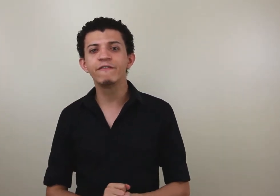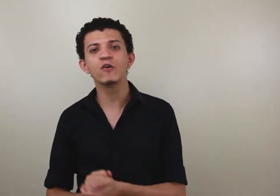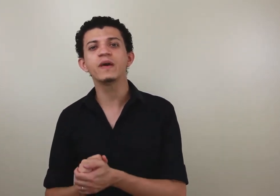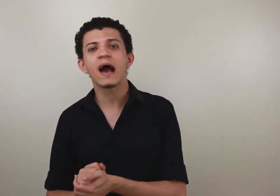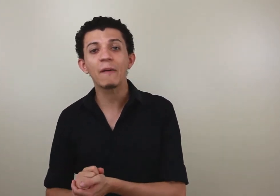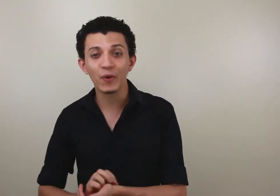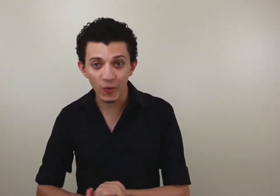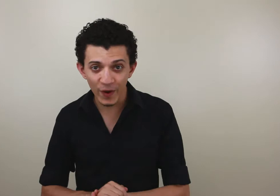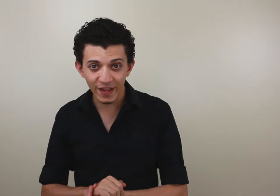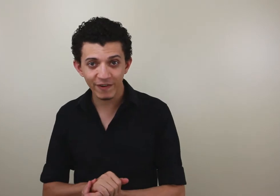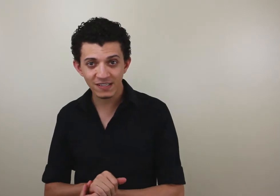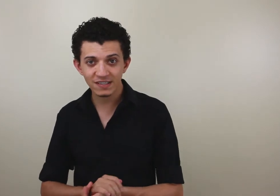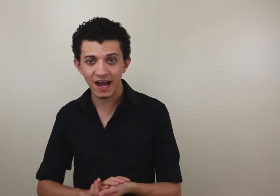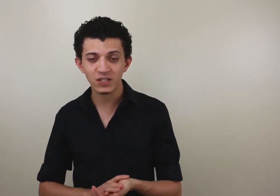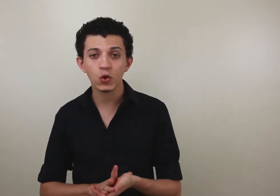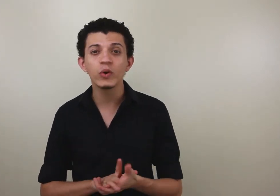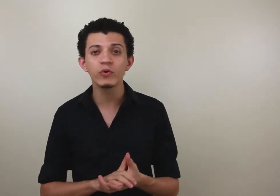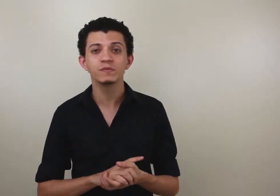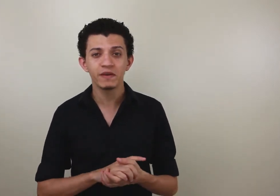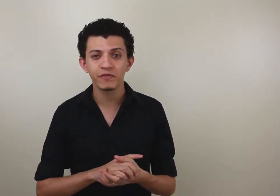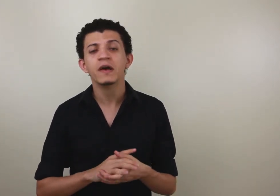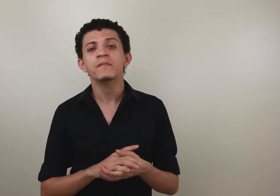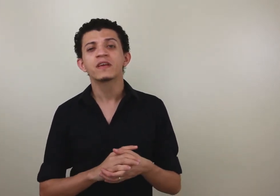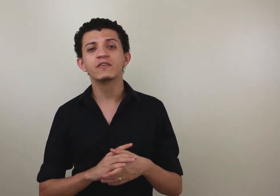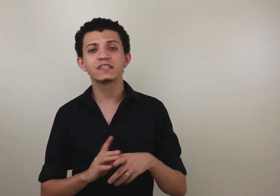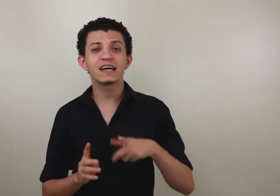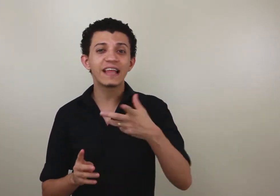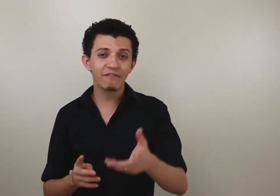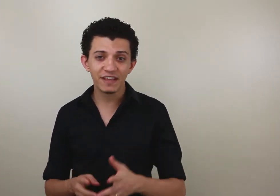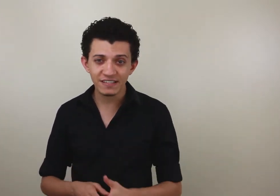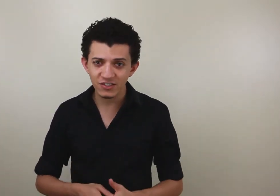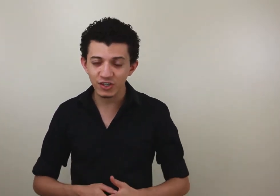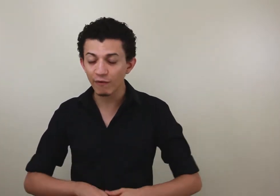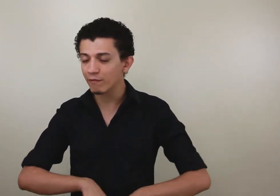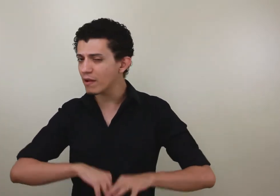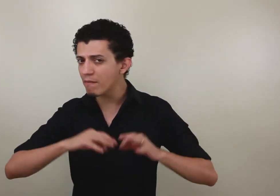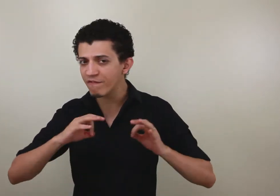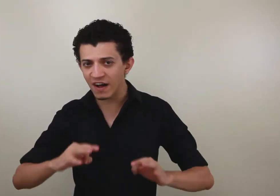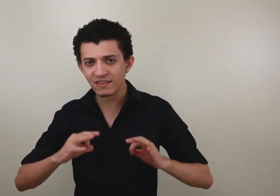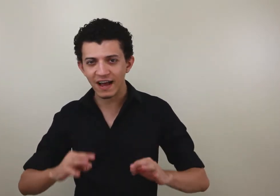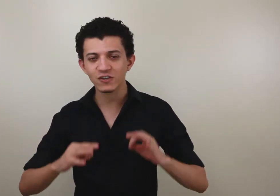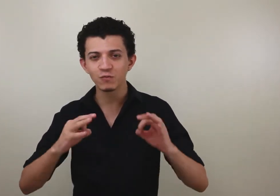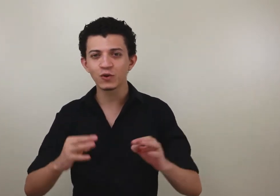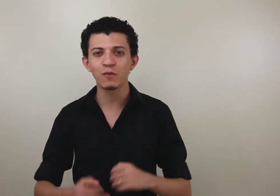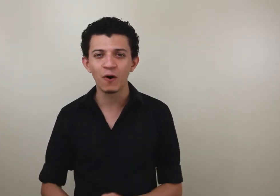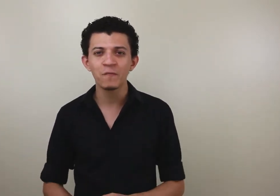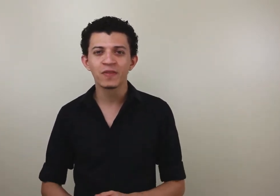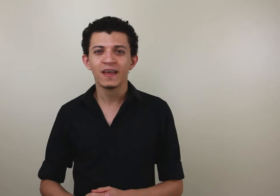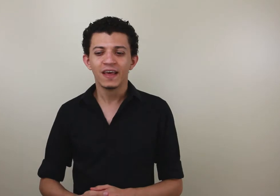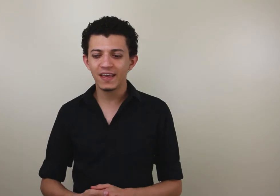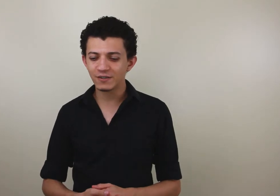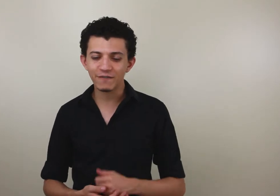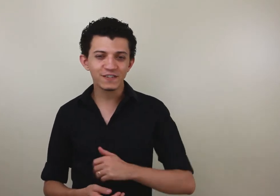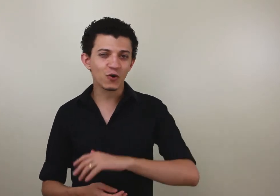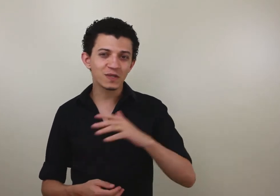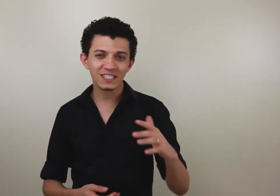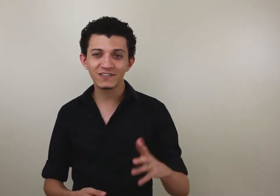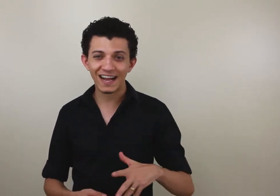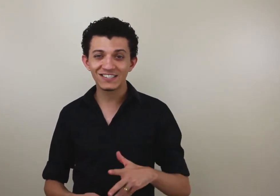filme A Procura da Felicidade, com o Will Smith, que você já deve ter assistido a um filme fantástico, muito bom. E eu já fiz algumas atividades